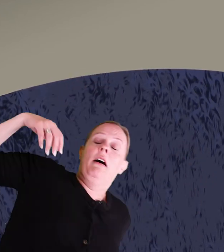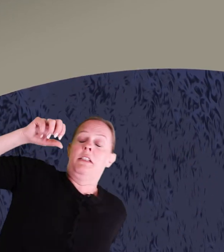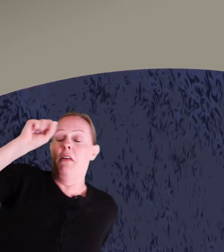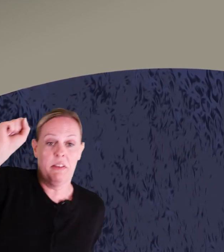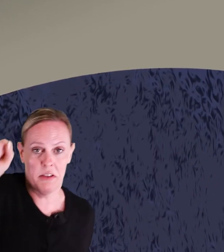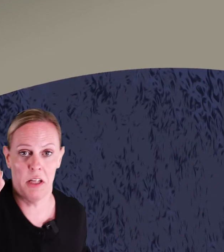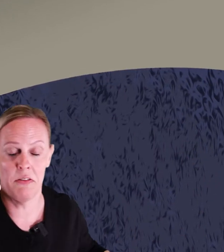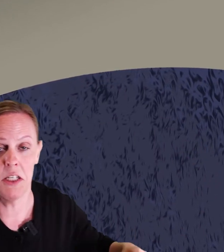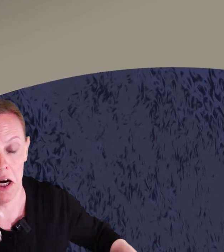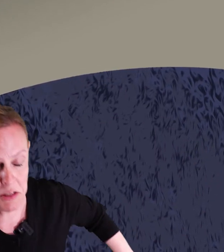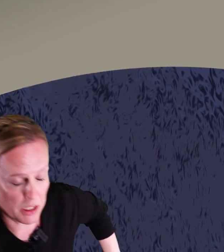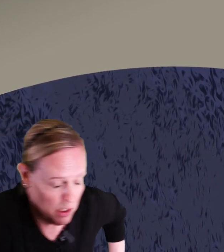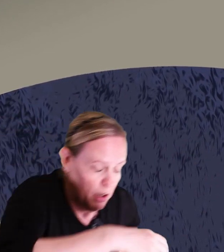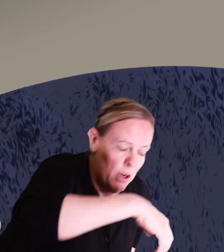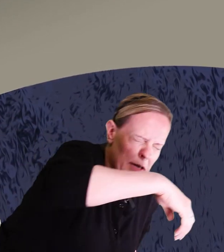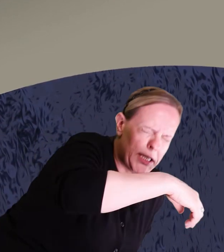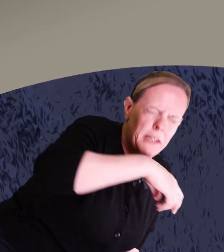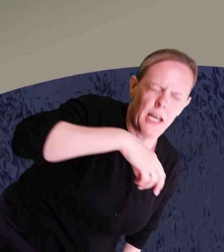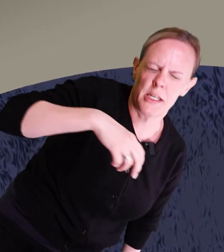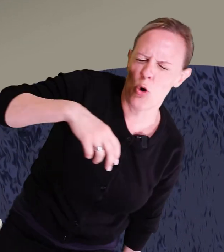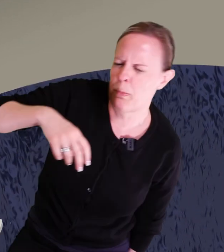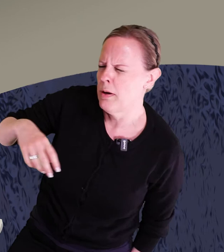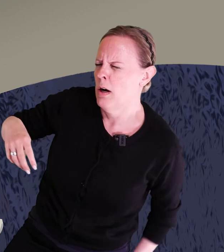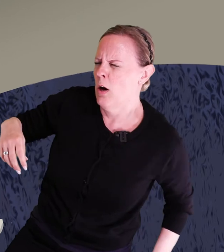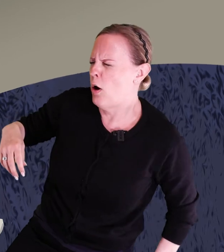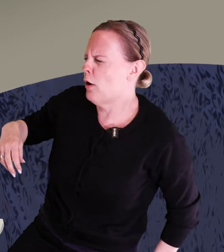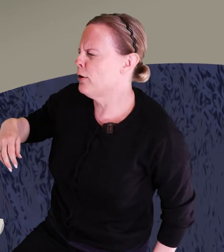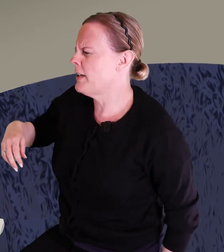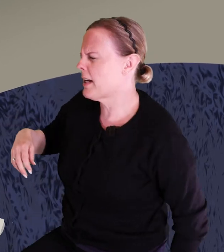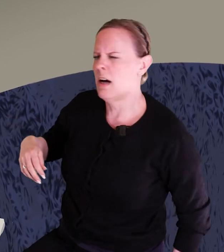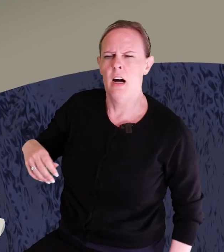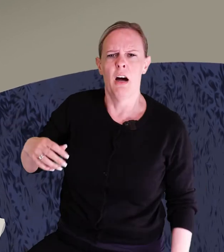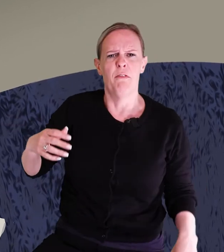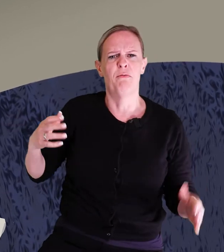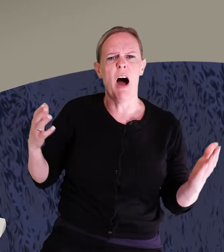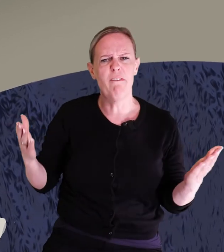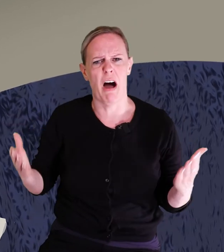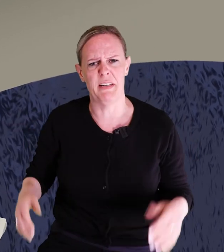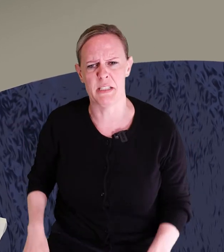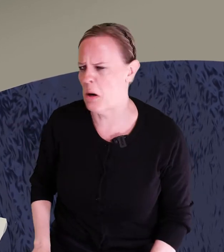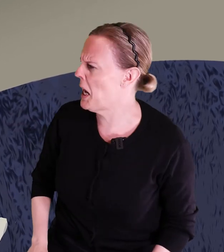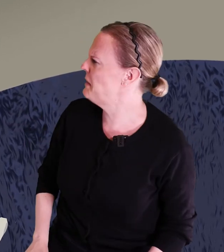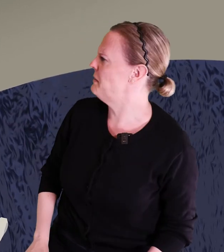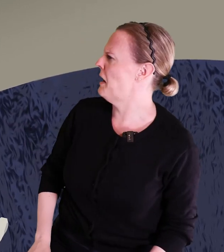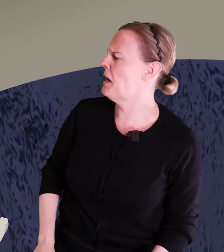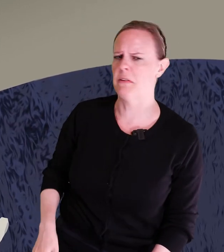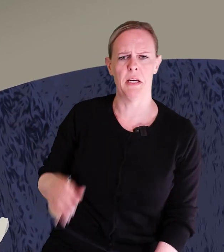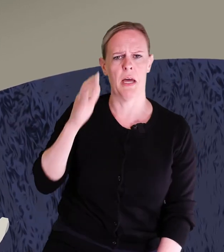Svante kvicknar till. Han sätter sig upp och funderar. Vad var det som hände egentligen?